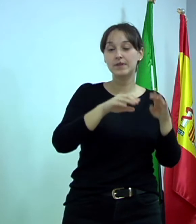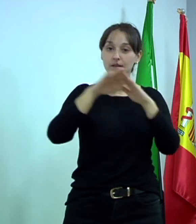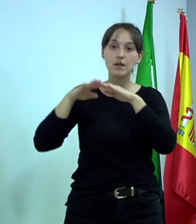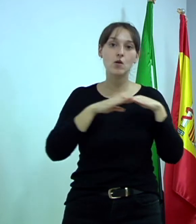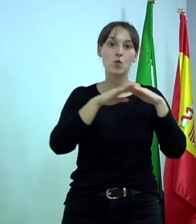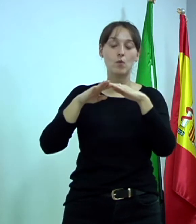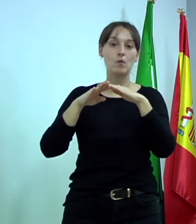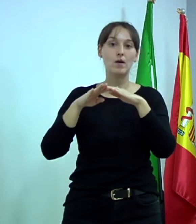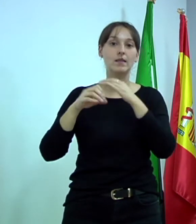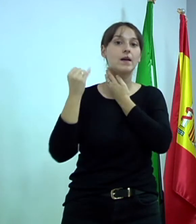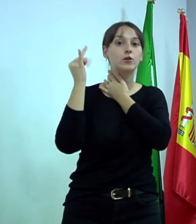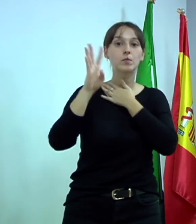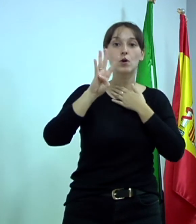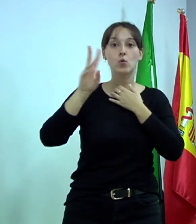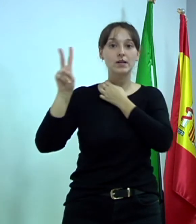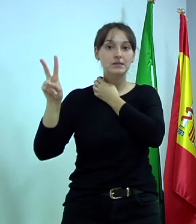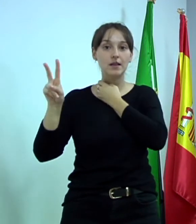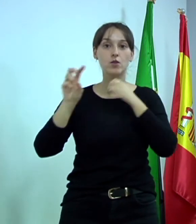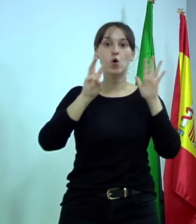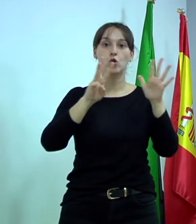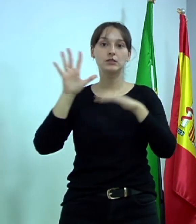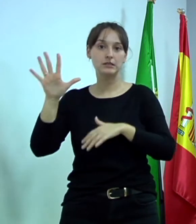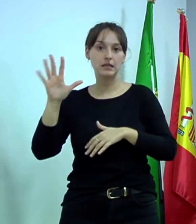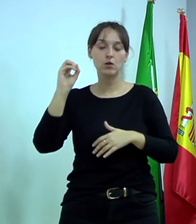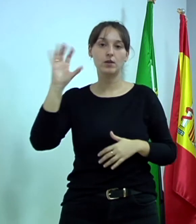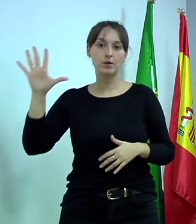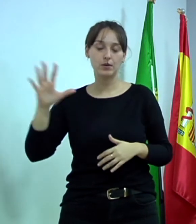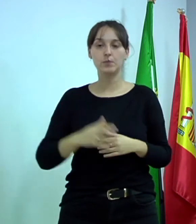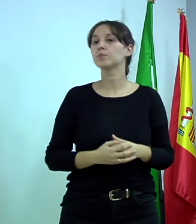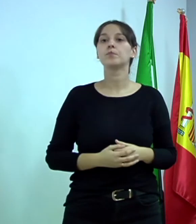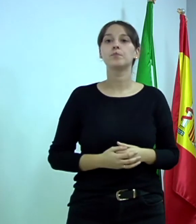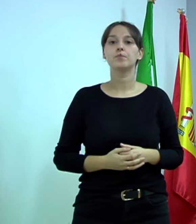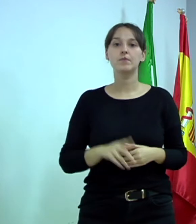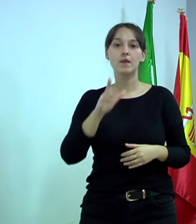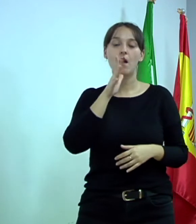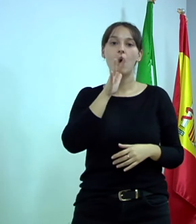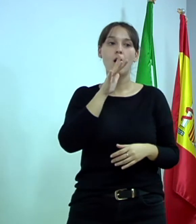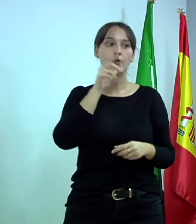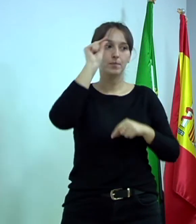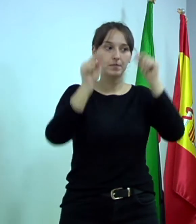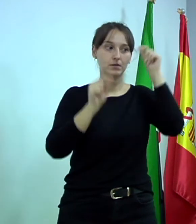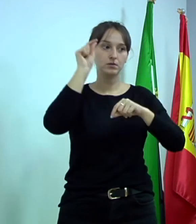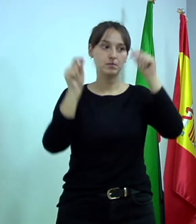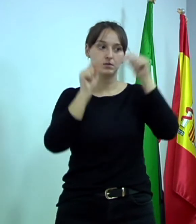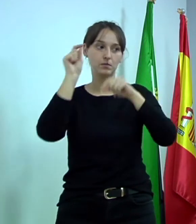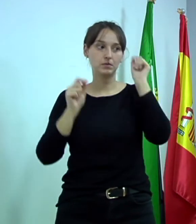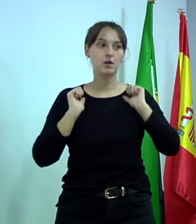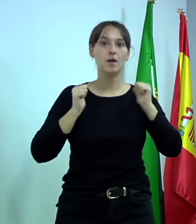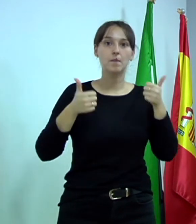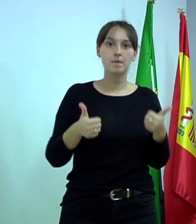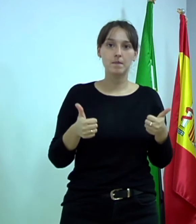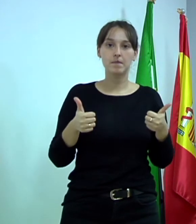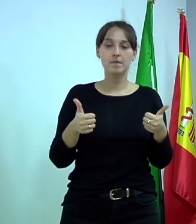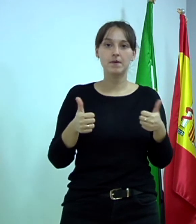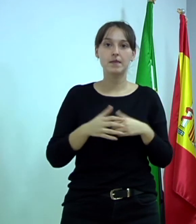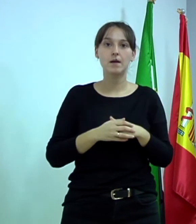¿Vale? Si tenéis alguna pregunta. Empezamos con el turno de preguntas. Empezamos con la